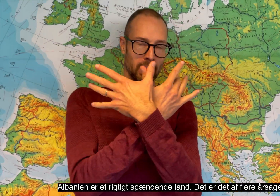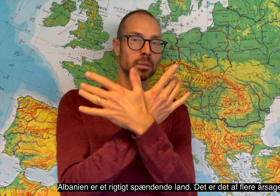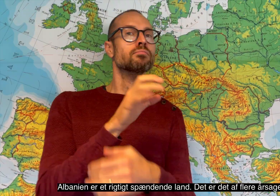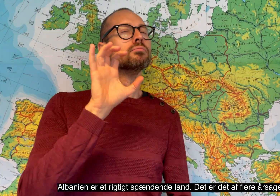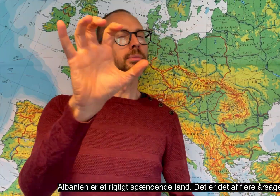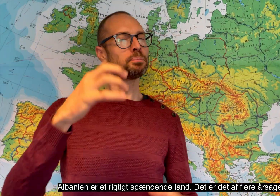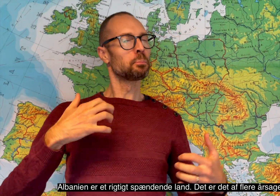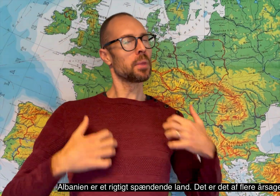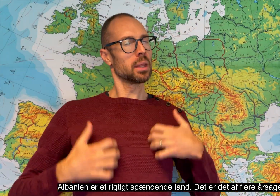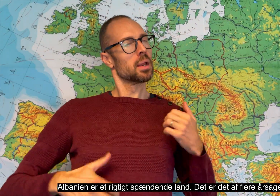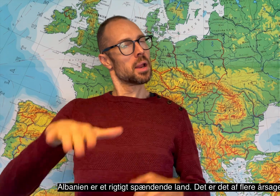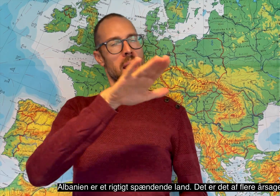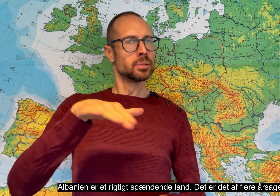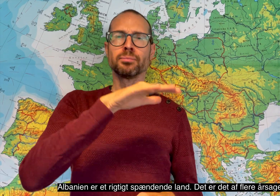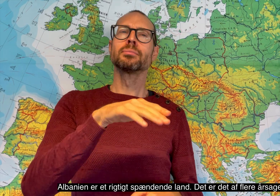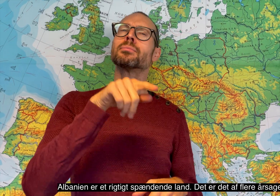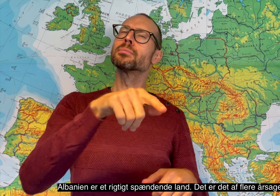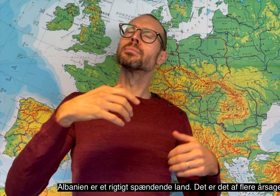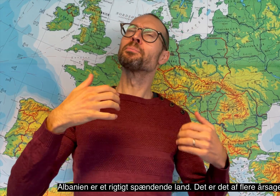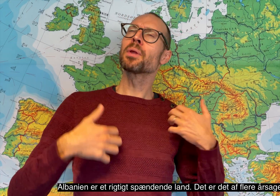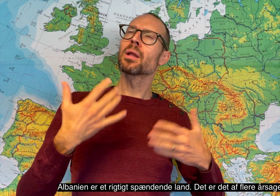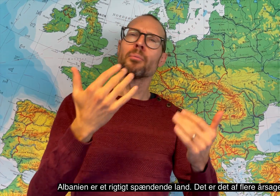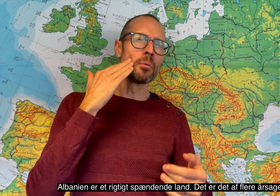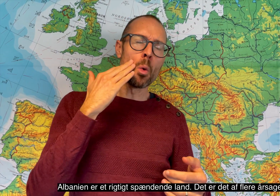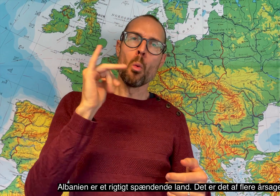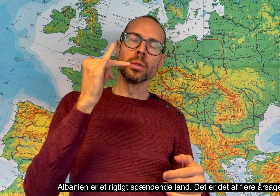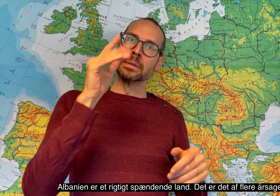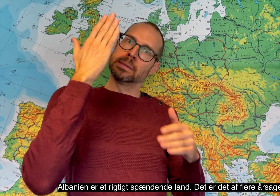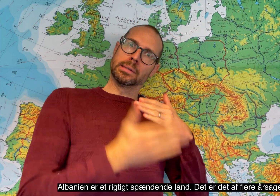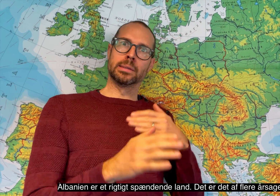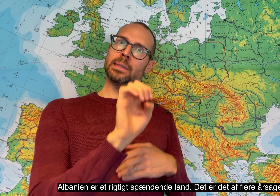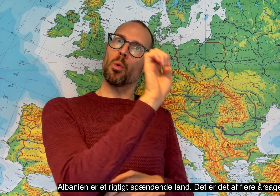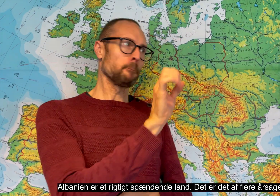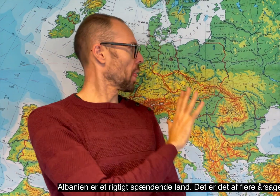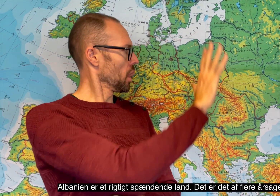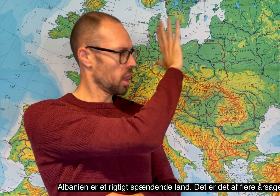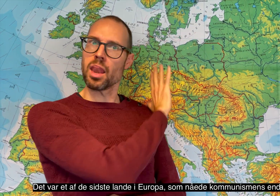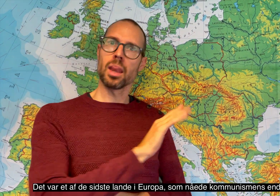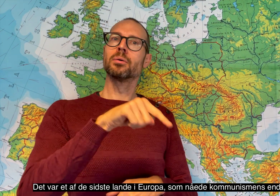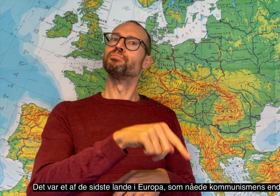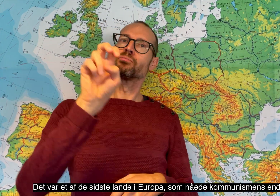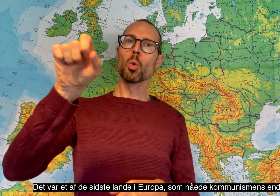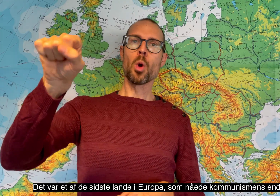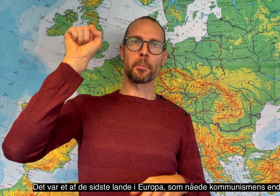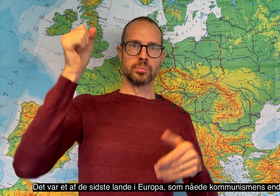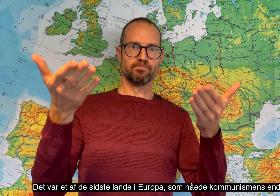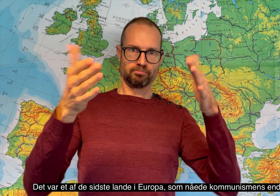Albanien er et rigtig spændende land. Det er det af flere årsager. Det var i de sidste lande i Europa,